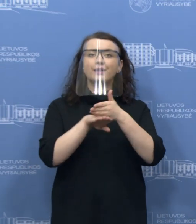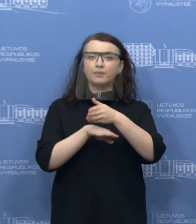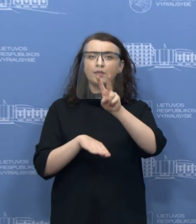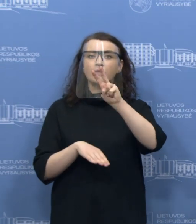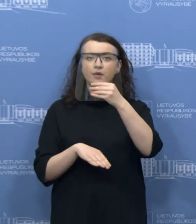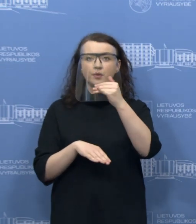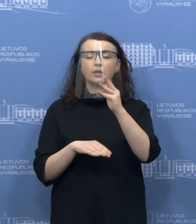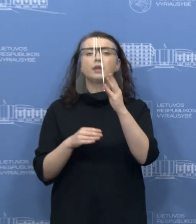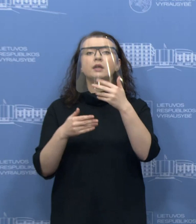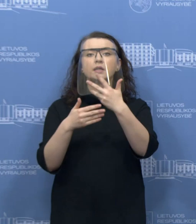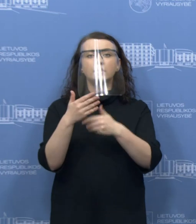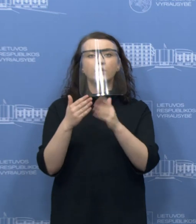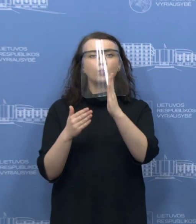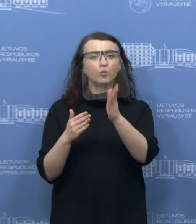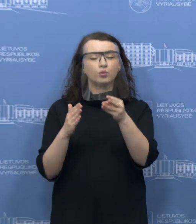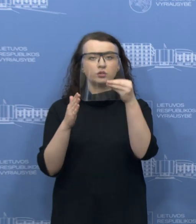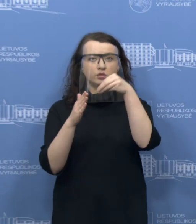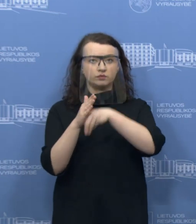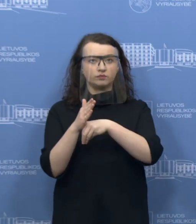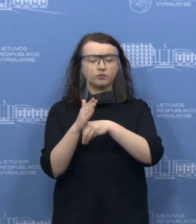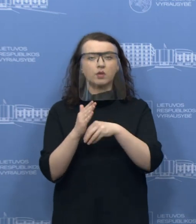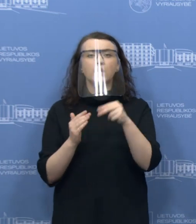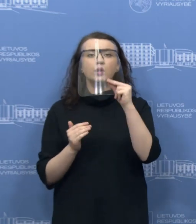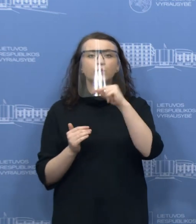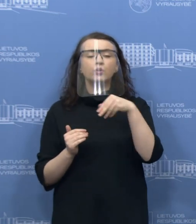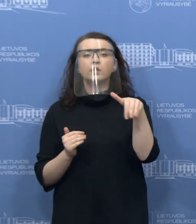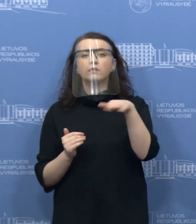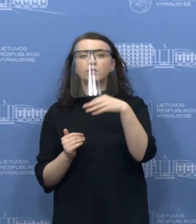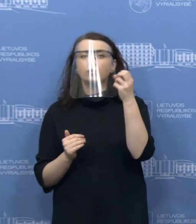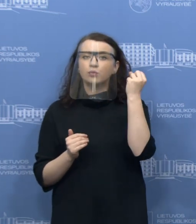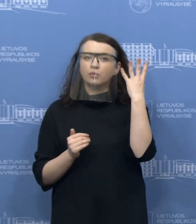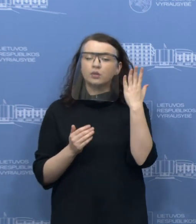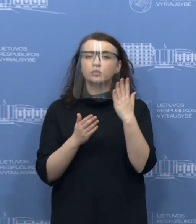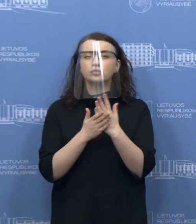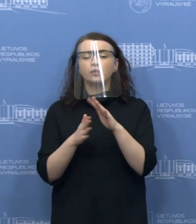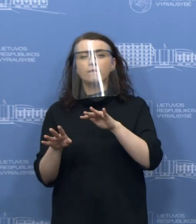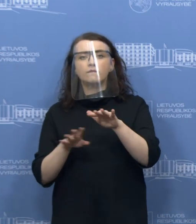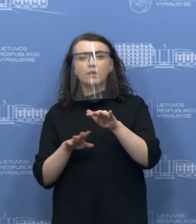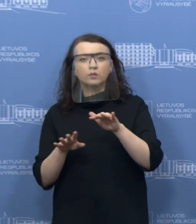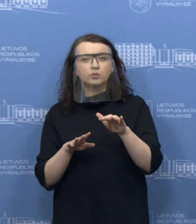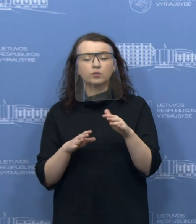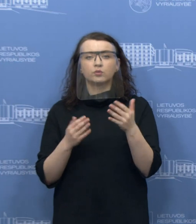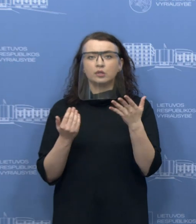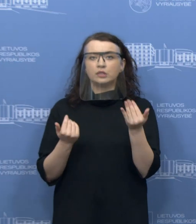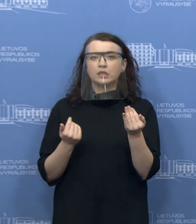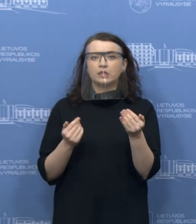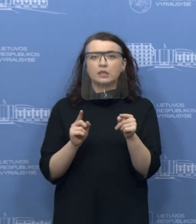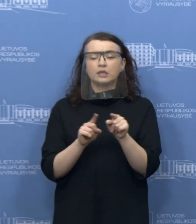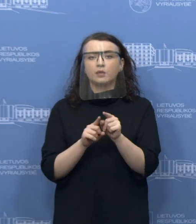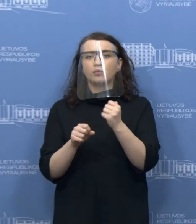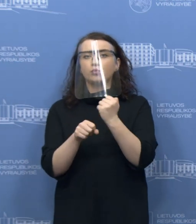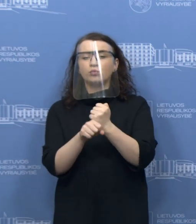sąrašą būsite įtraukti. Mes puikiai suprantame, kad yra veiklų, kurios nėra šiandien tiesiogai